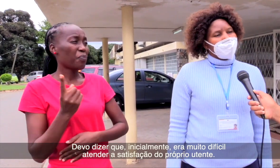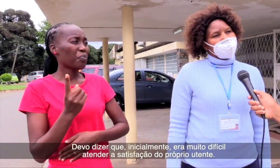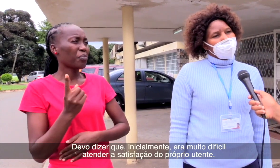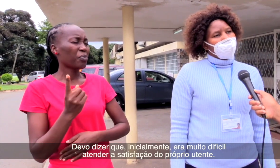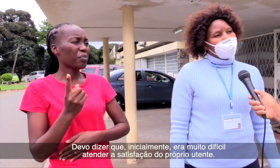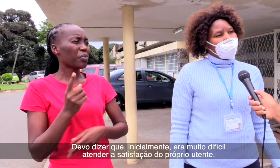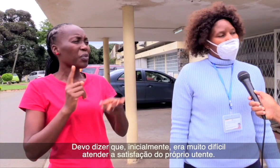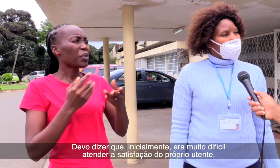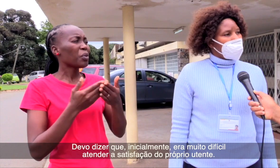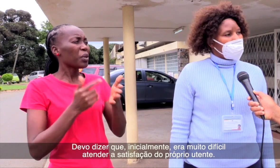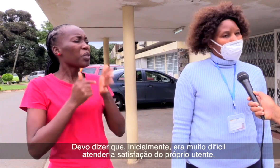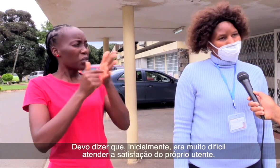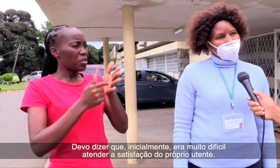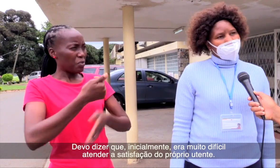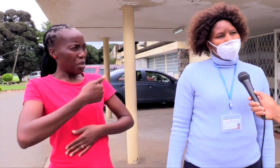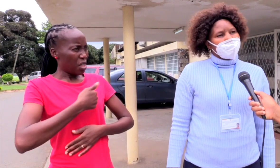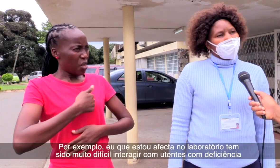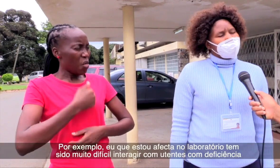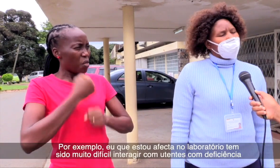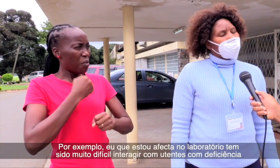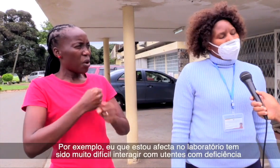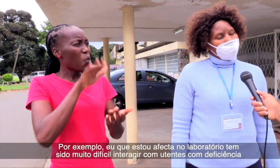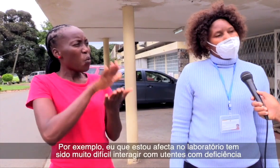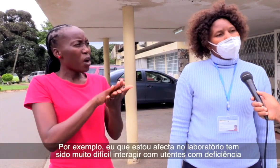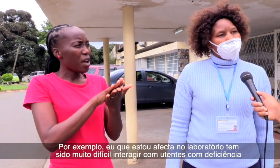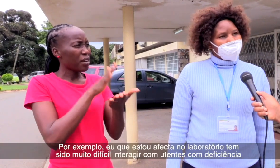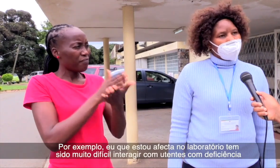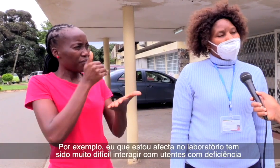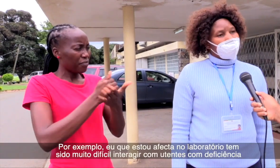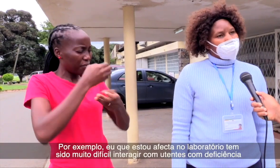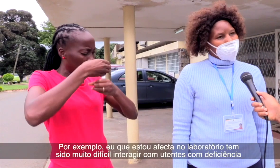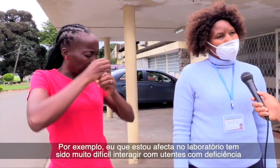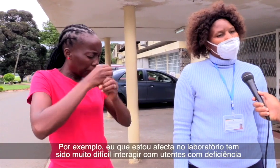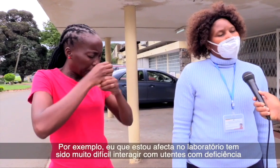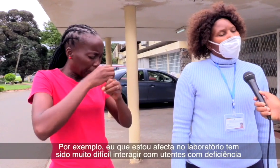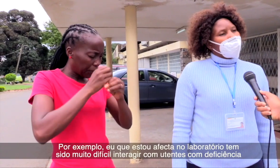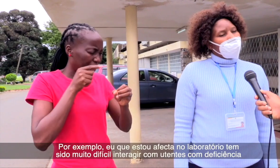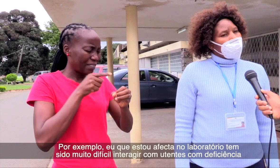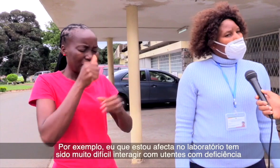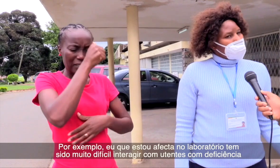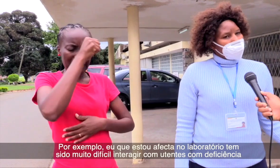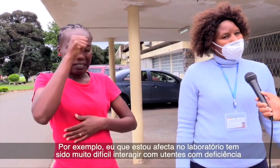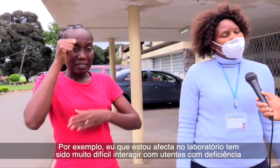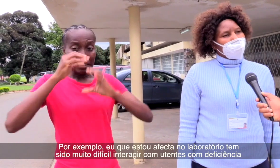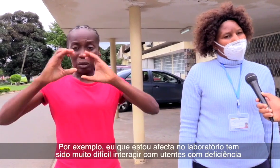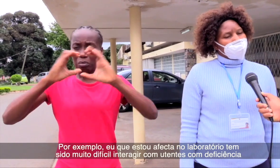Por exemplo, eu que estou afeta no laboratório, tem sido muito difícil mesmo interagir com os utentes que